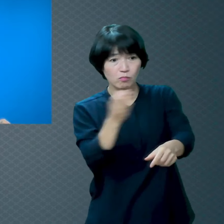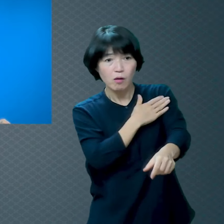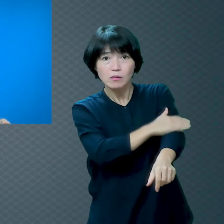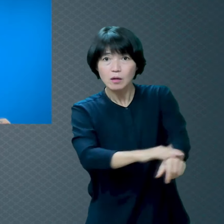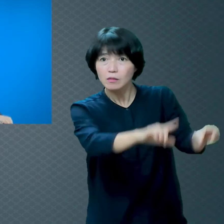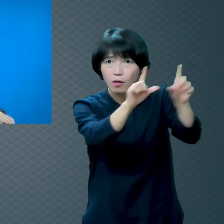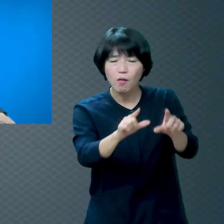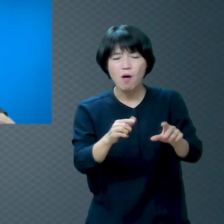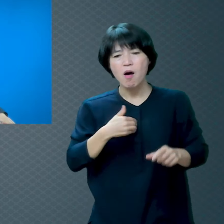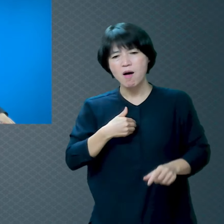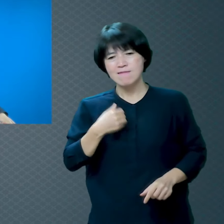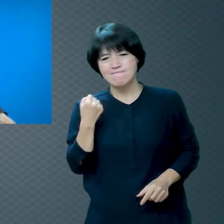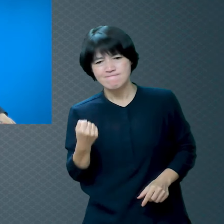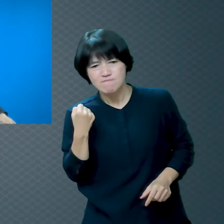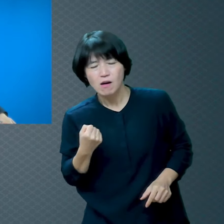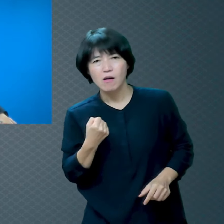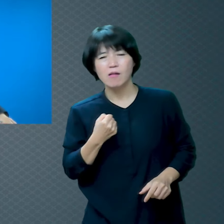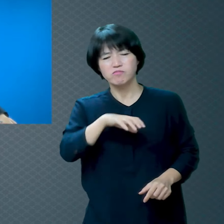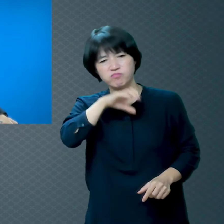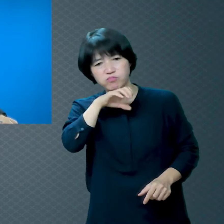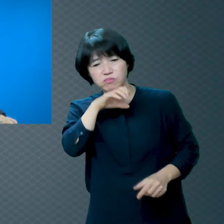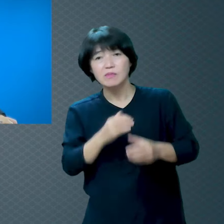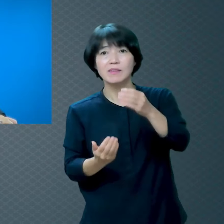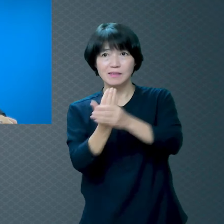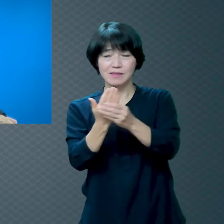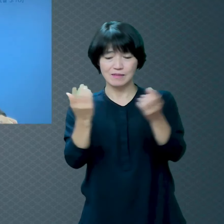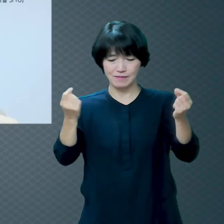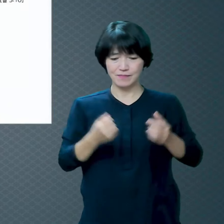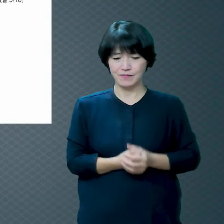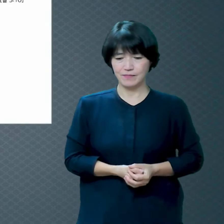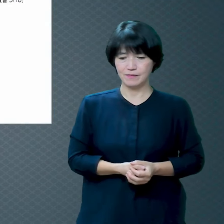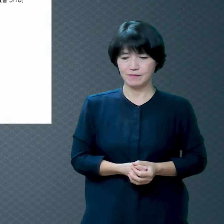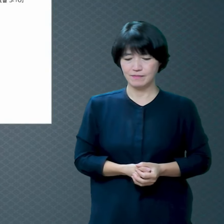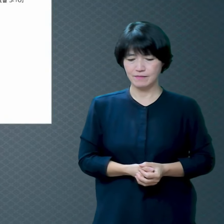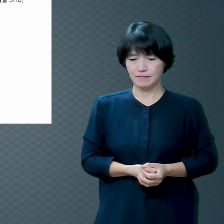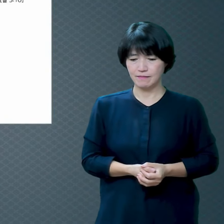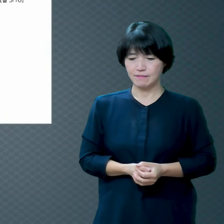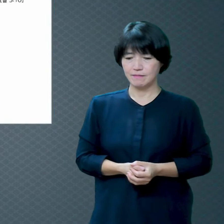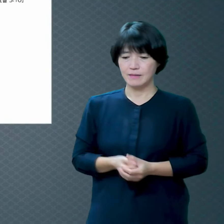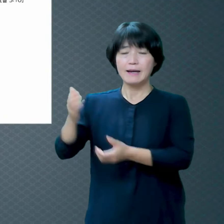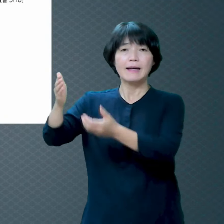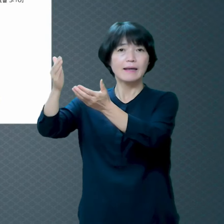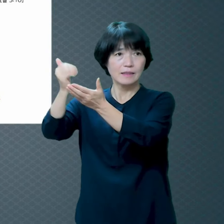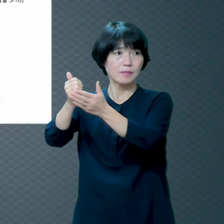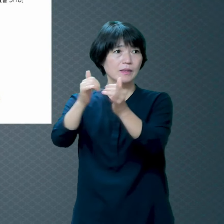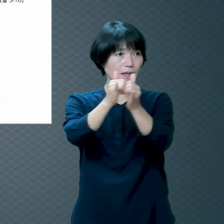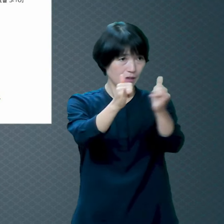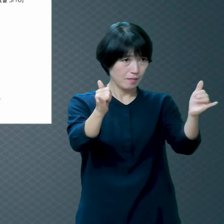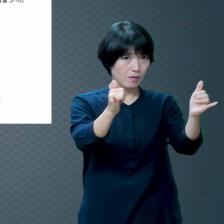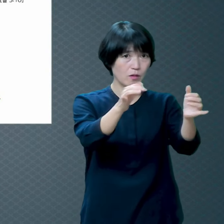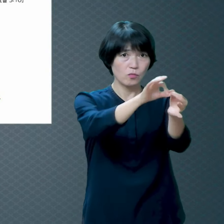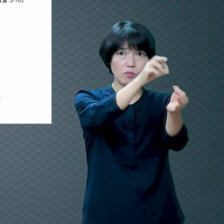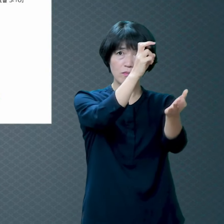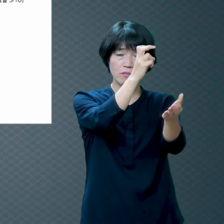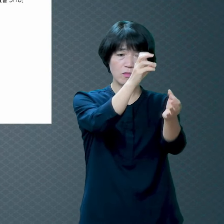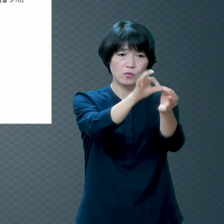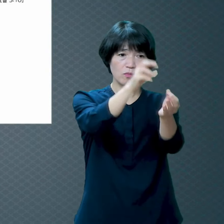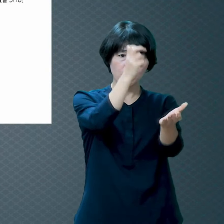하나님이 율법을 주셨어요 왜? 죄를 드러내게 하려고